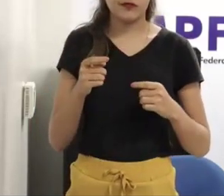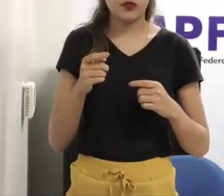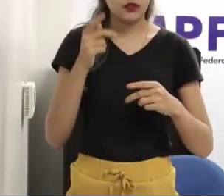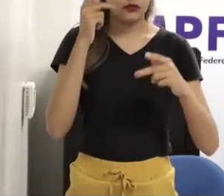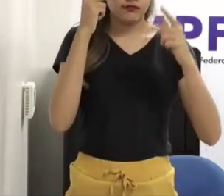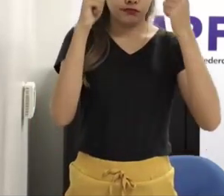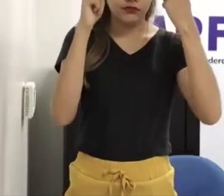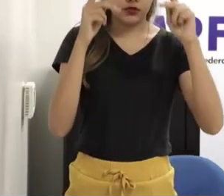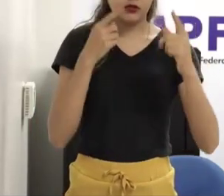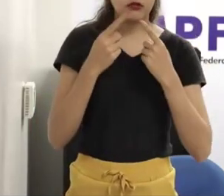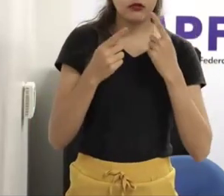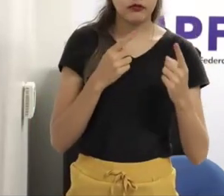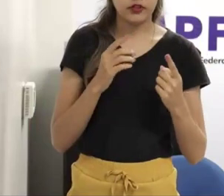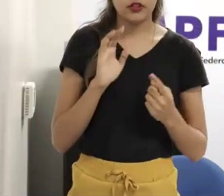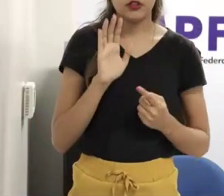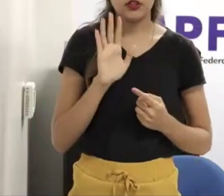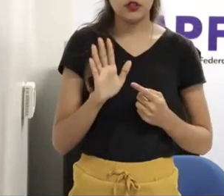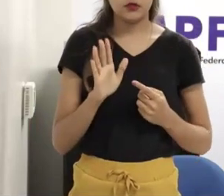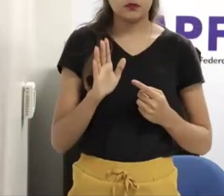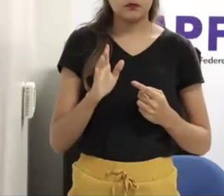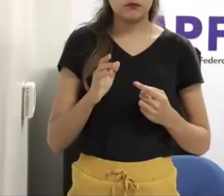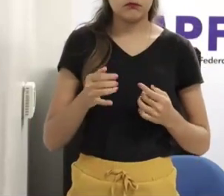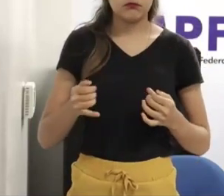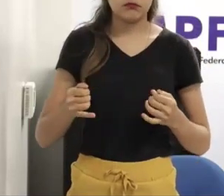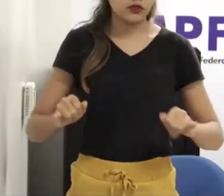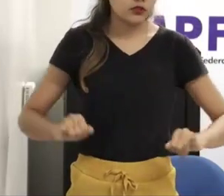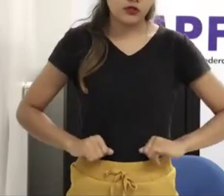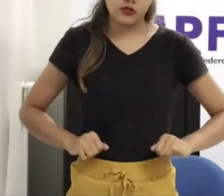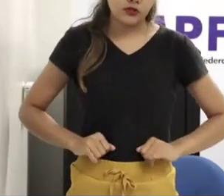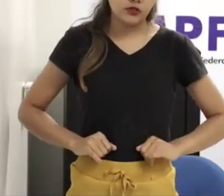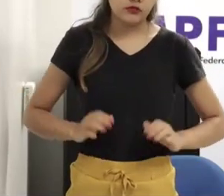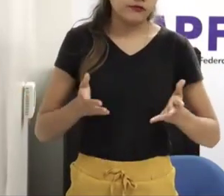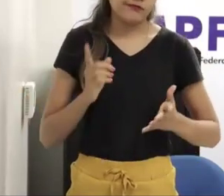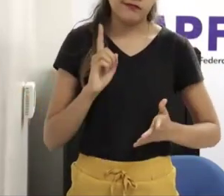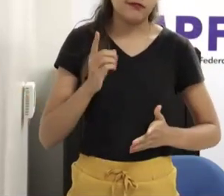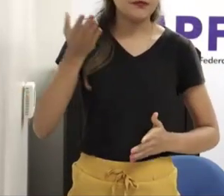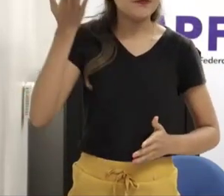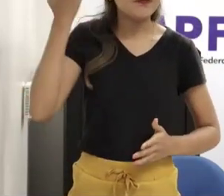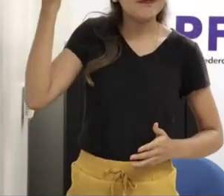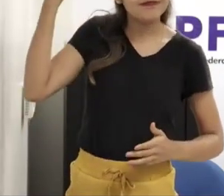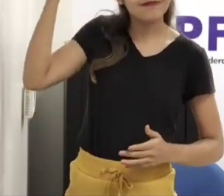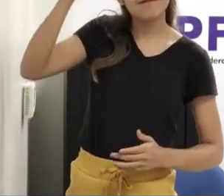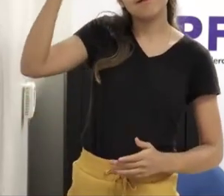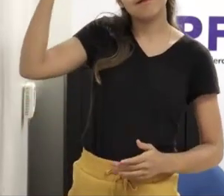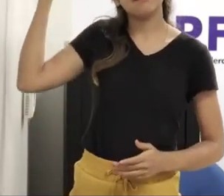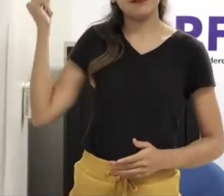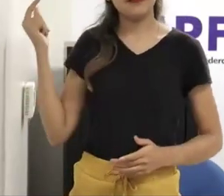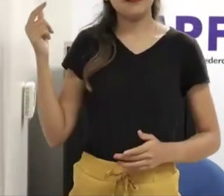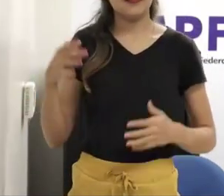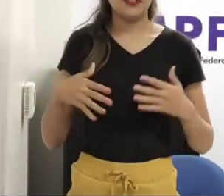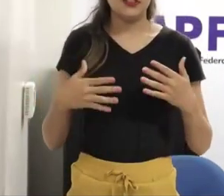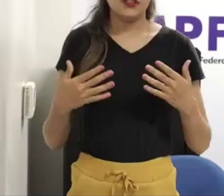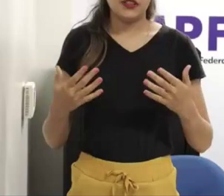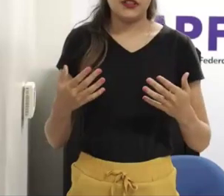ou seja, o que eu pego são os traumas de todo o processo que a pessoa viveu, inclusive da não denúncia